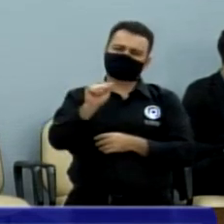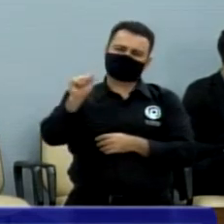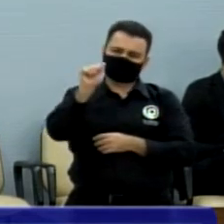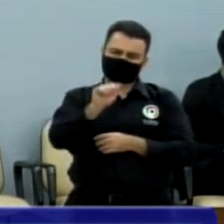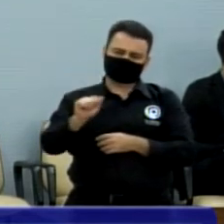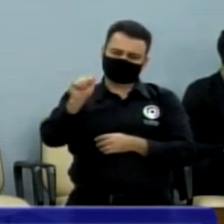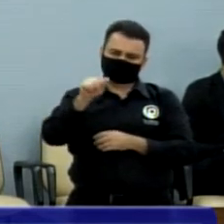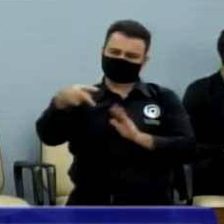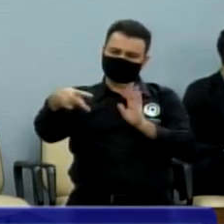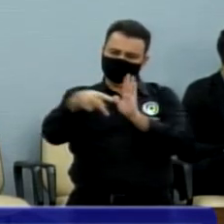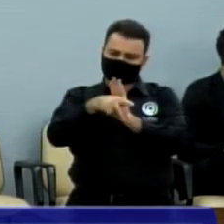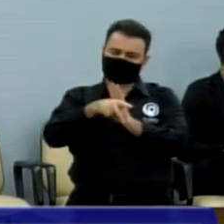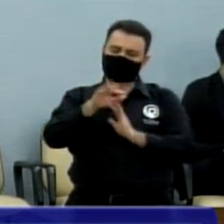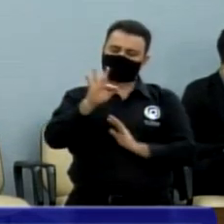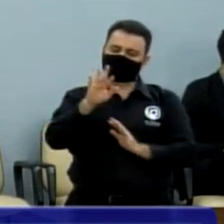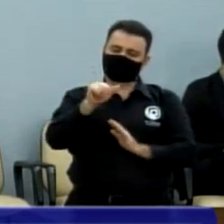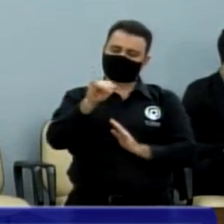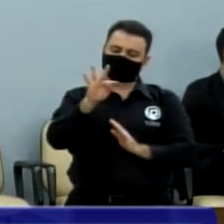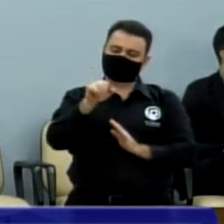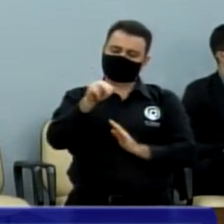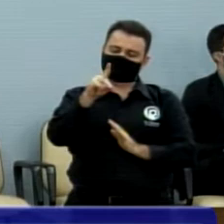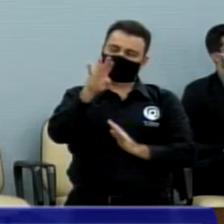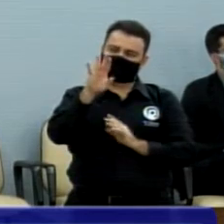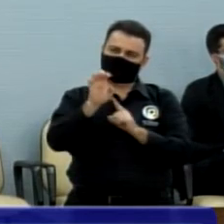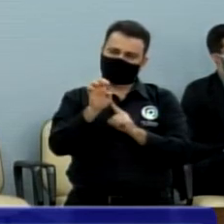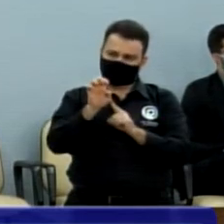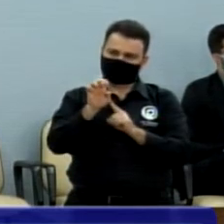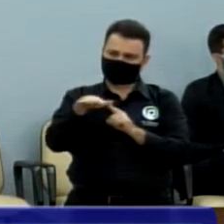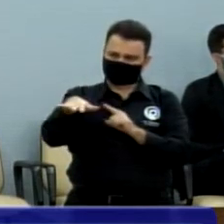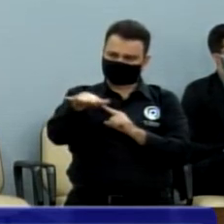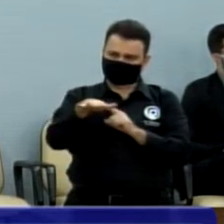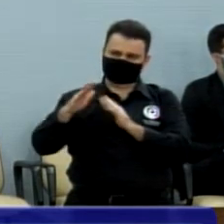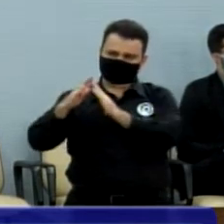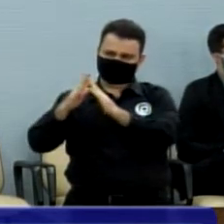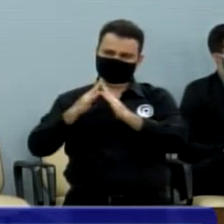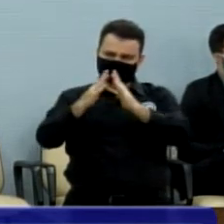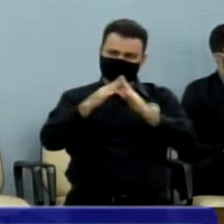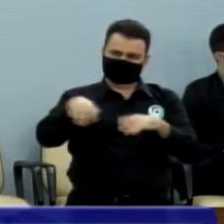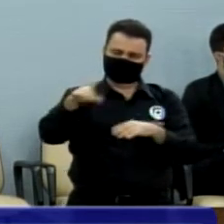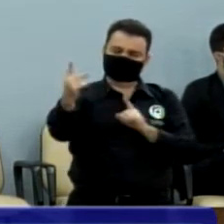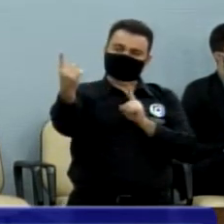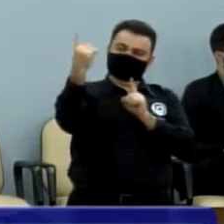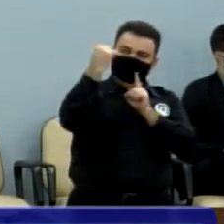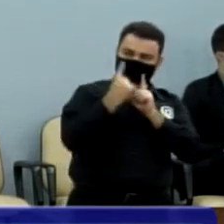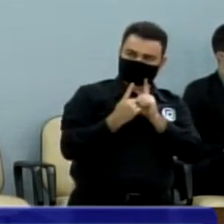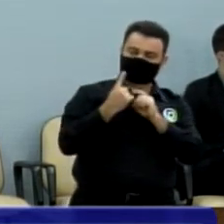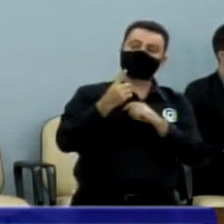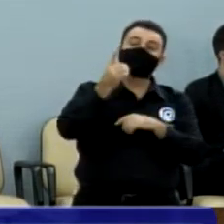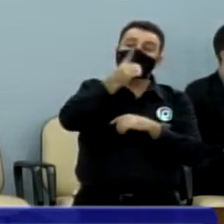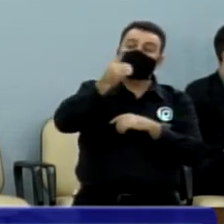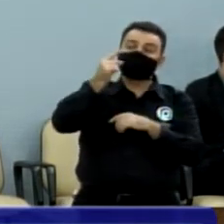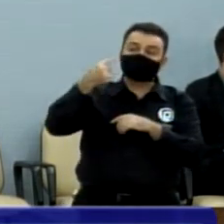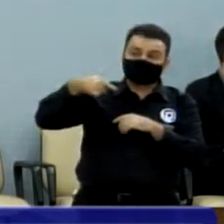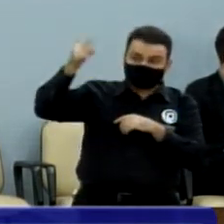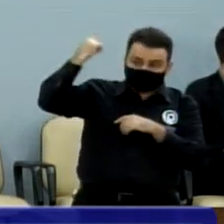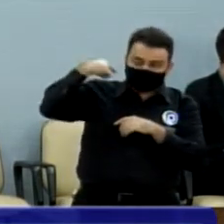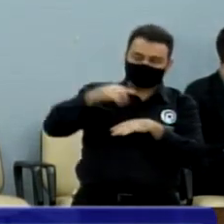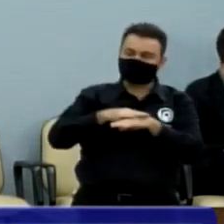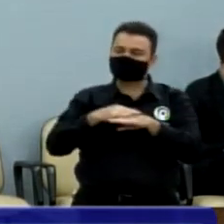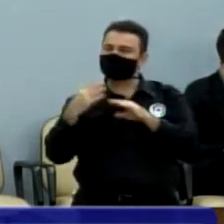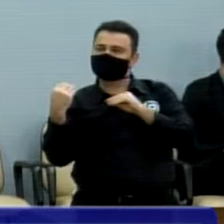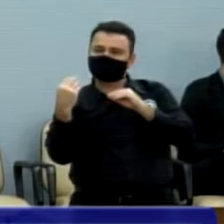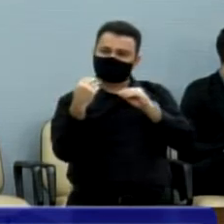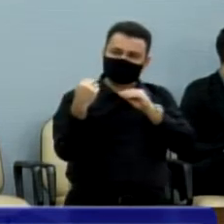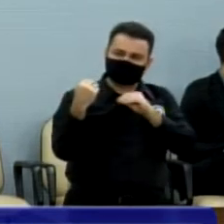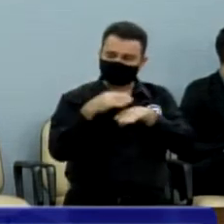Fraternidade 1 e 2. Estive com ele no final de semana, porque nós lutamos juntos pelo programa Melhor Caminho, naquela estrada